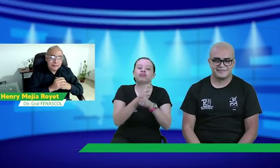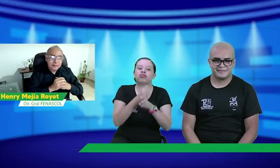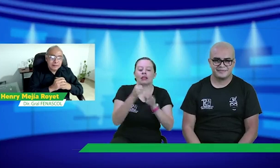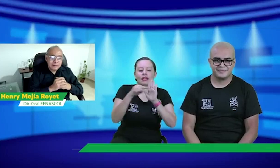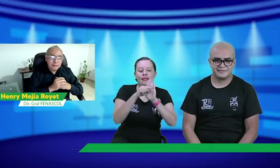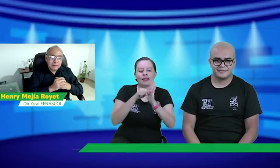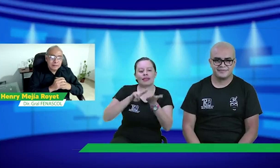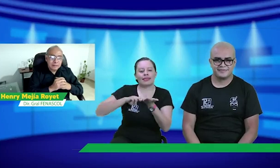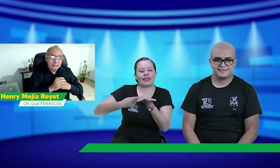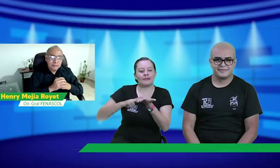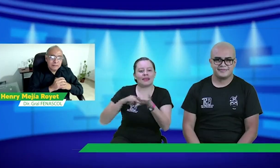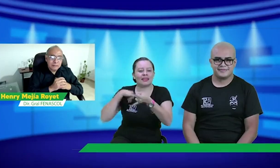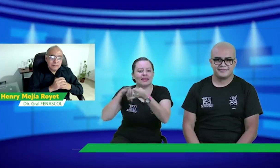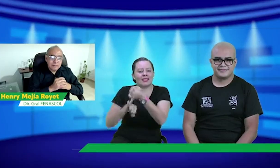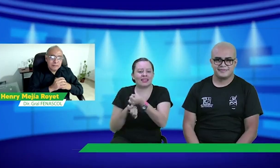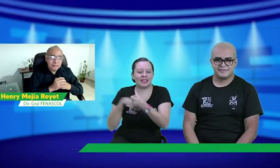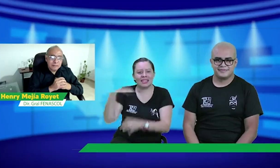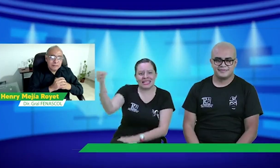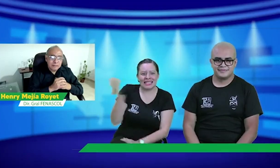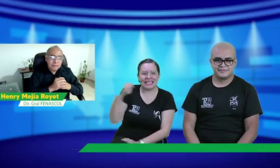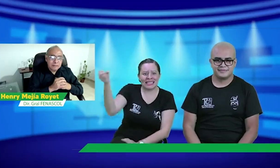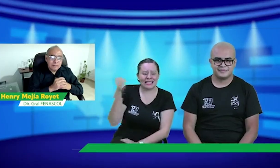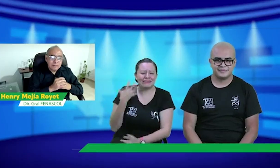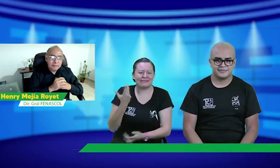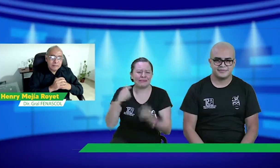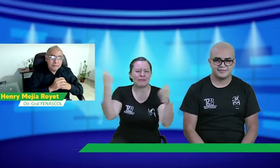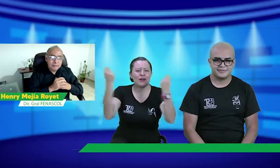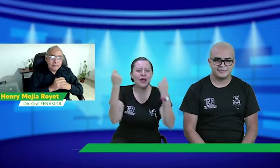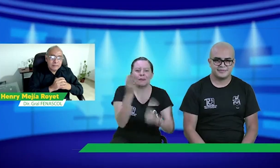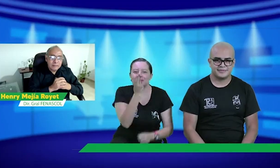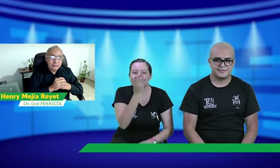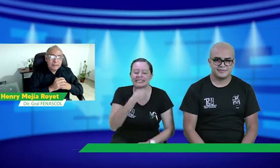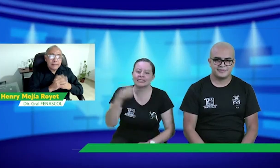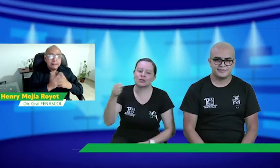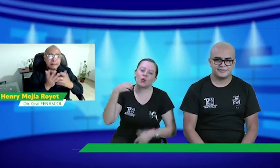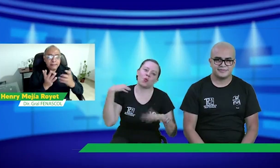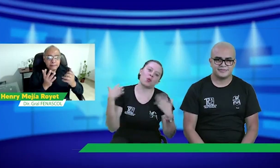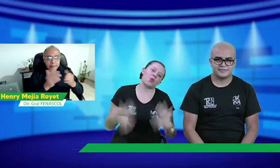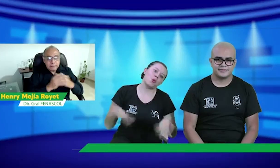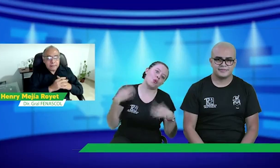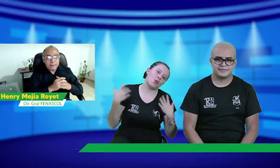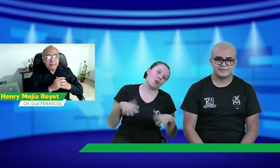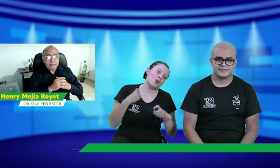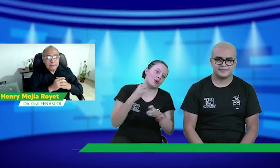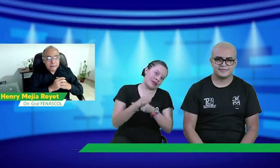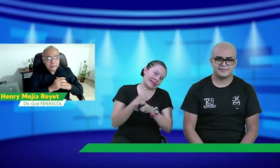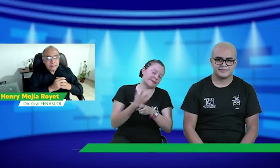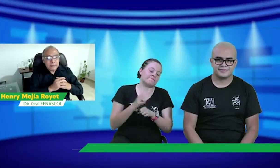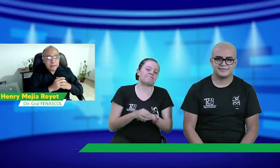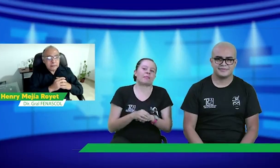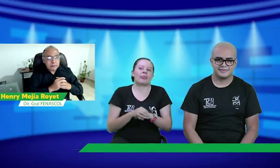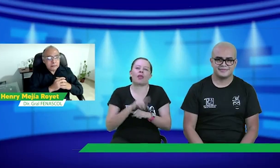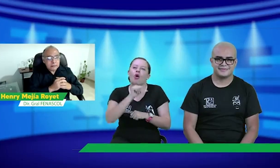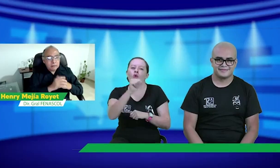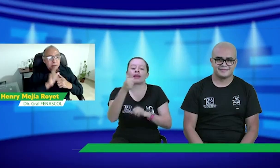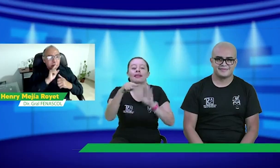Dice Kelly, además, algo difícil, es el tema de depender un poco del servicio de interpretación, porque, pues, la publicidad y los audios que envían, a veces es